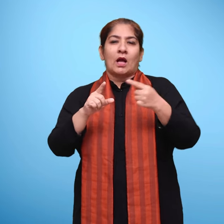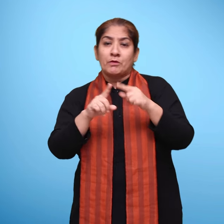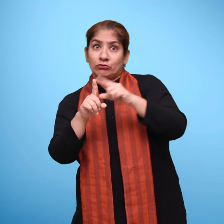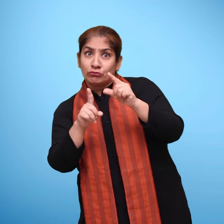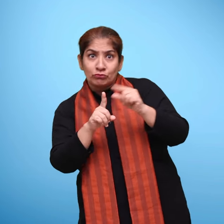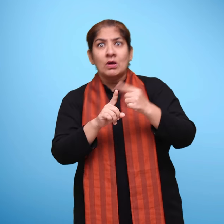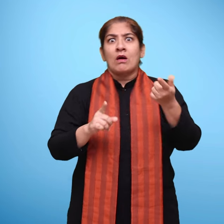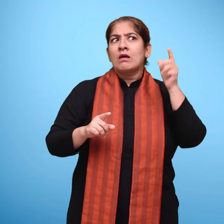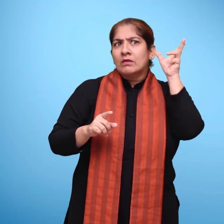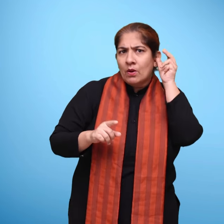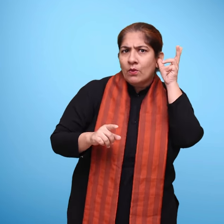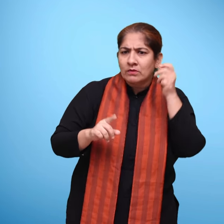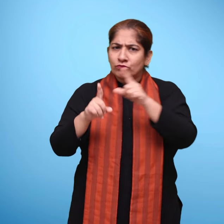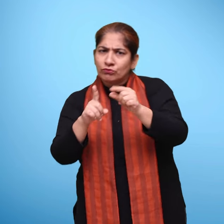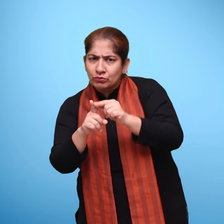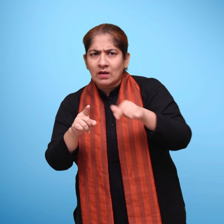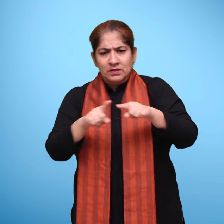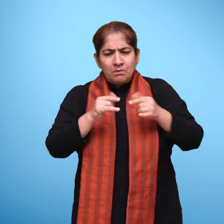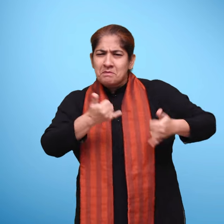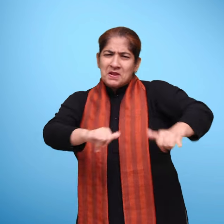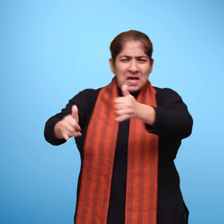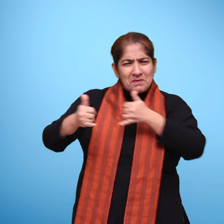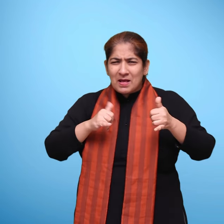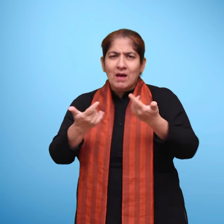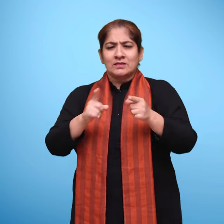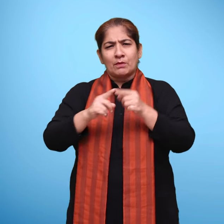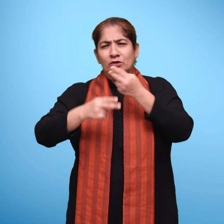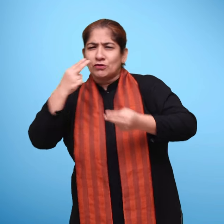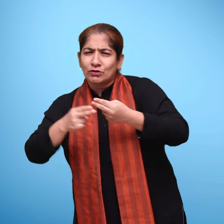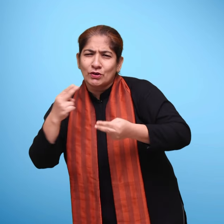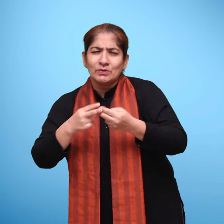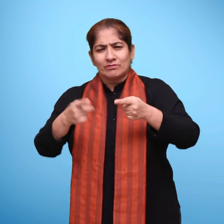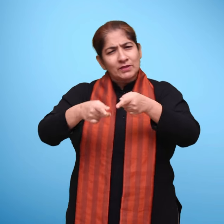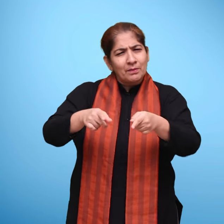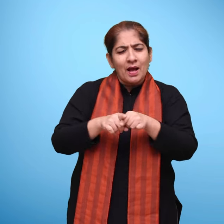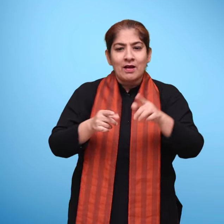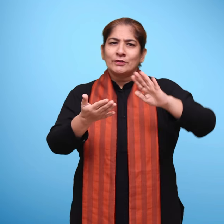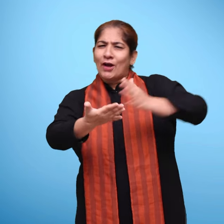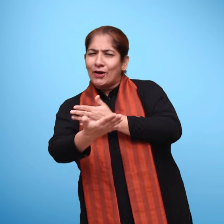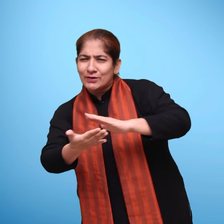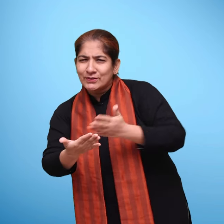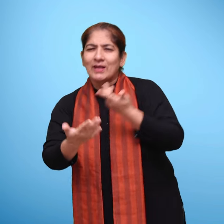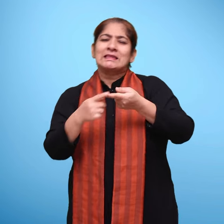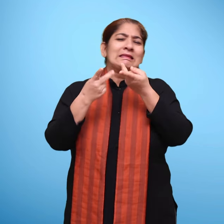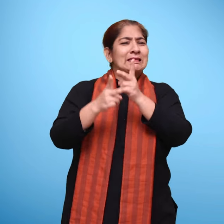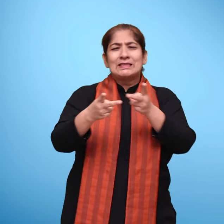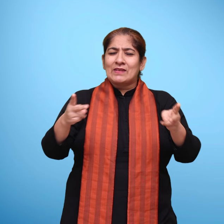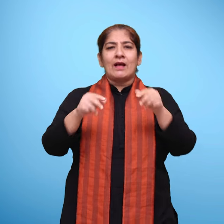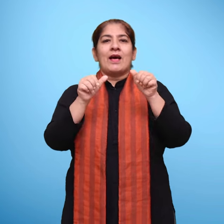आनंद लेने ध्वनी और शब्दों की पहचान के साथ खेलने, कला, एवं संगीत से जुड़ी गत विधियों में भाग लेने